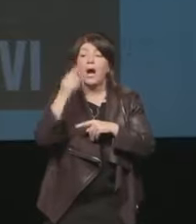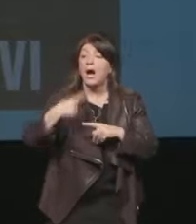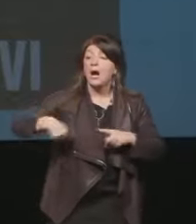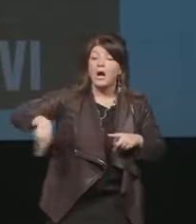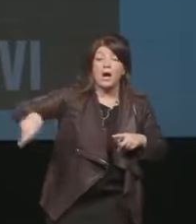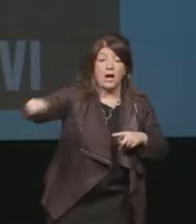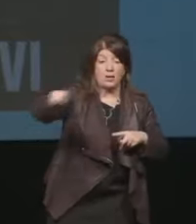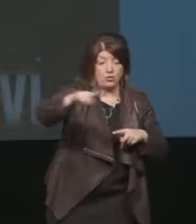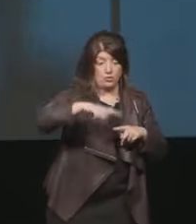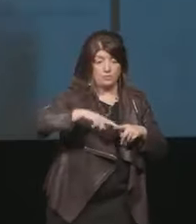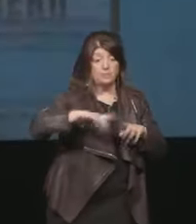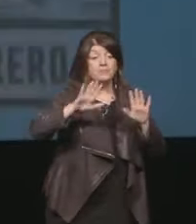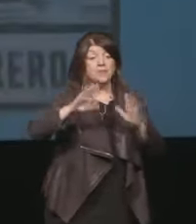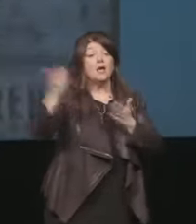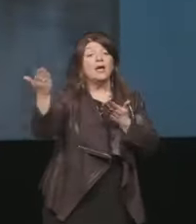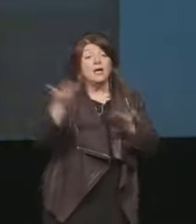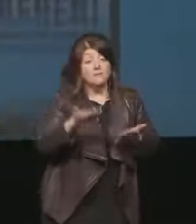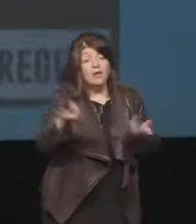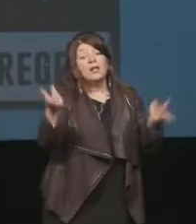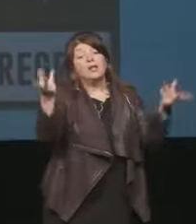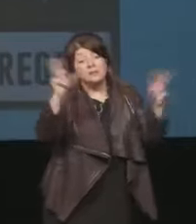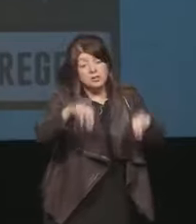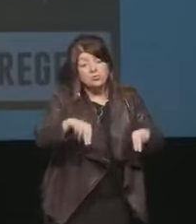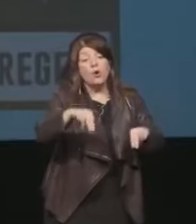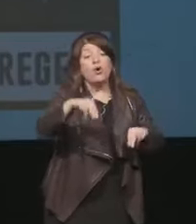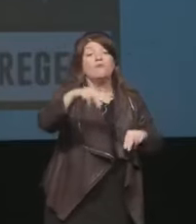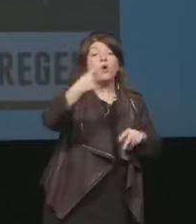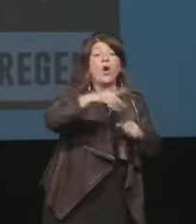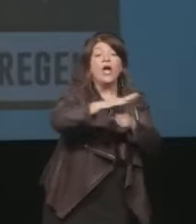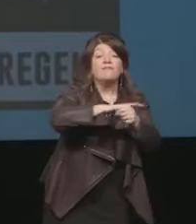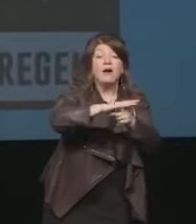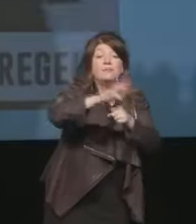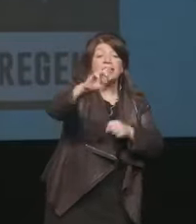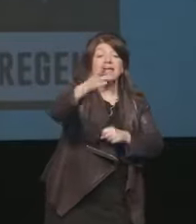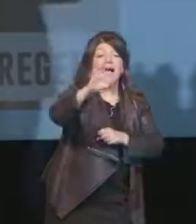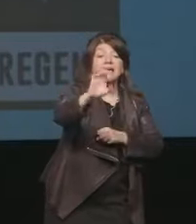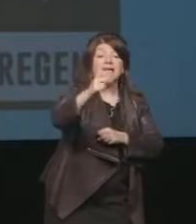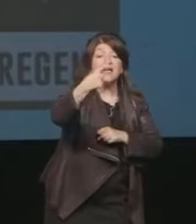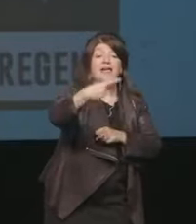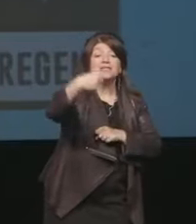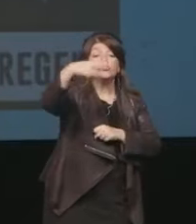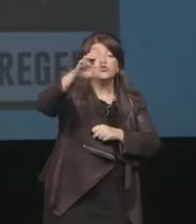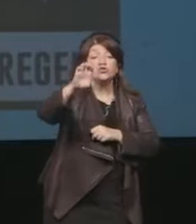Claudio Regeni i genitori di Giulio Regeni apriranno il Bookstock Village insieme a Marino Sinibaldi